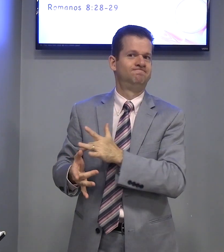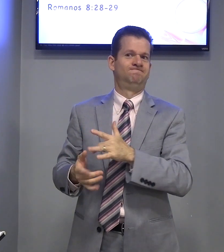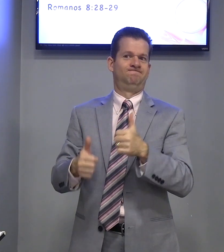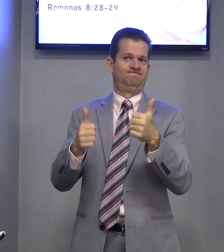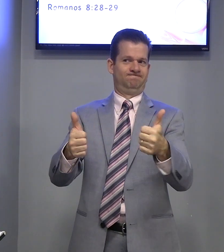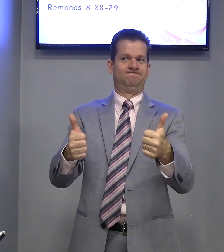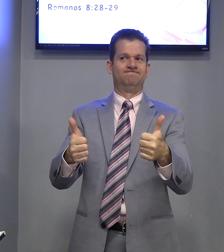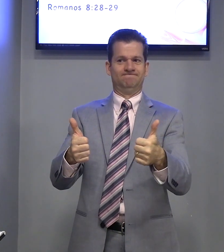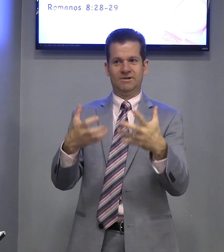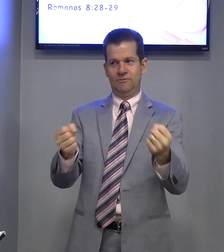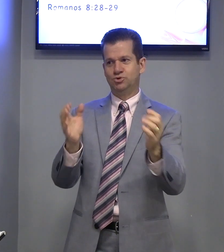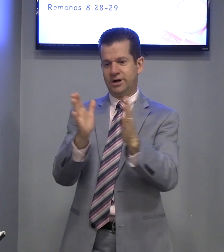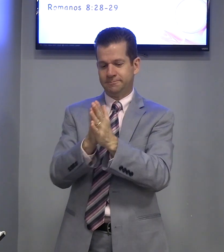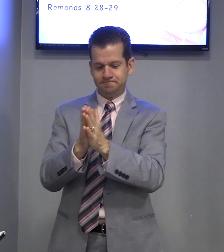Vamos orar?